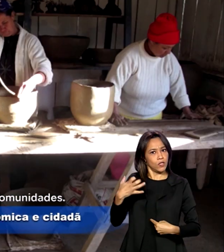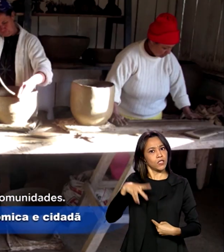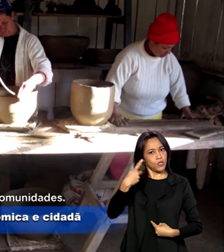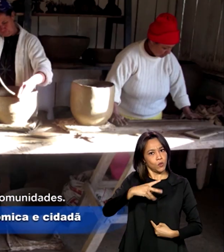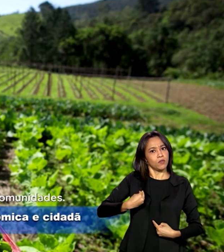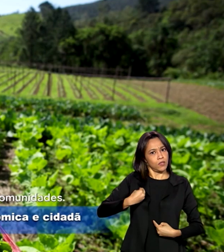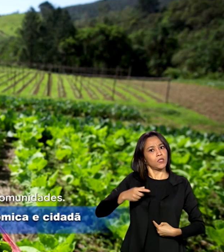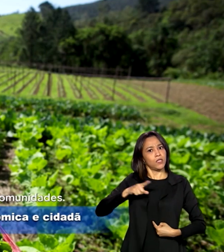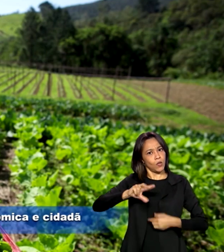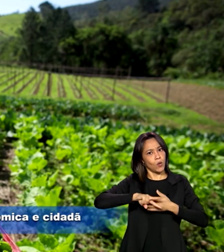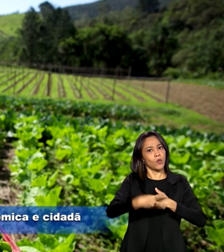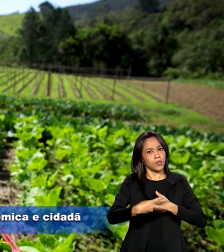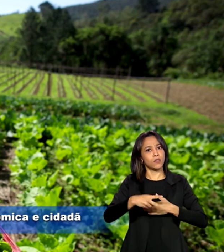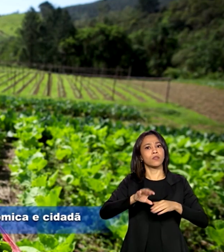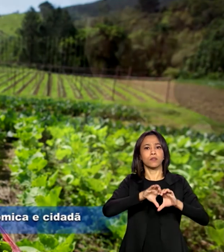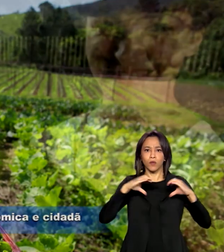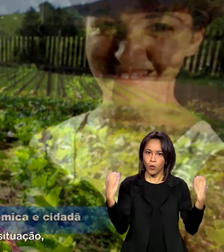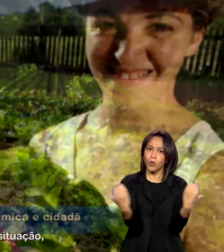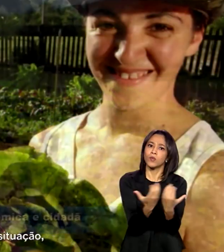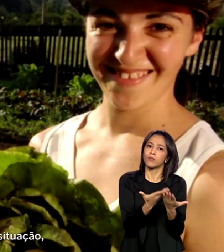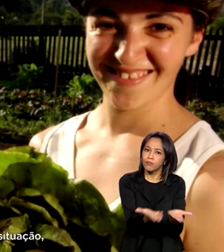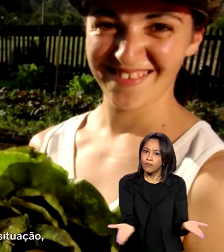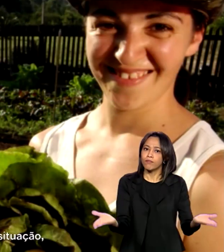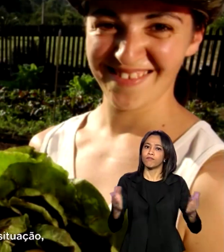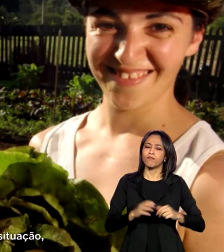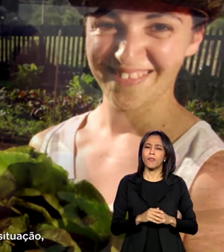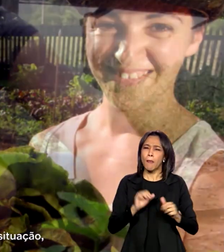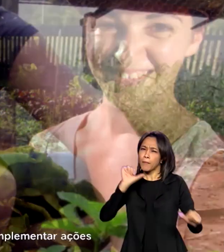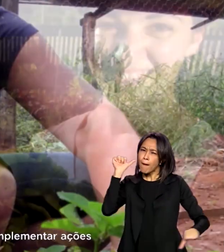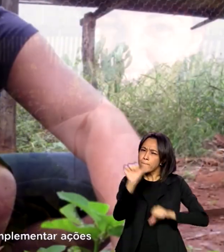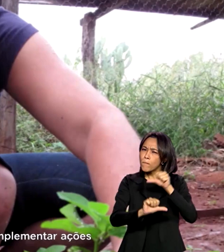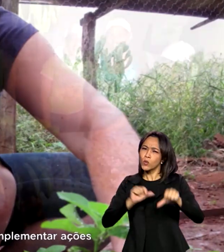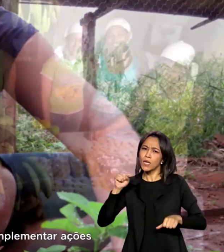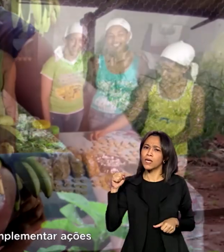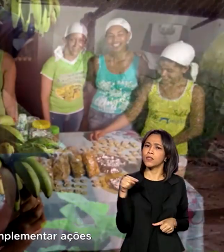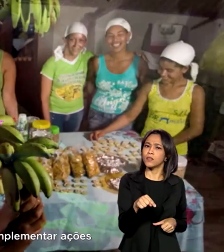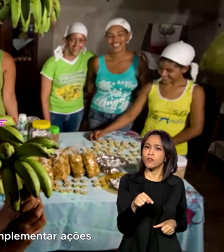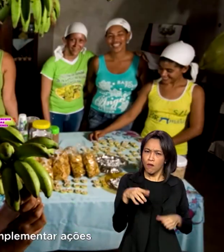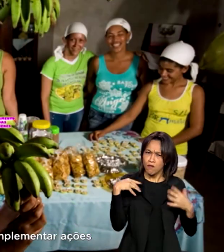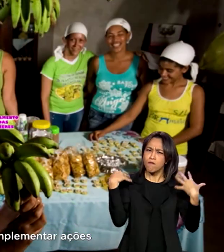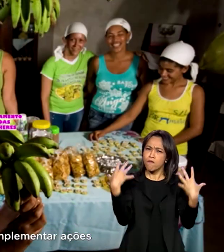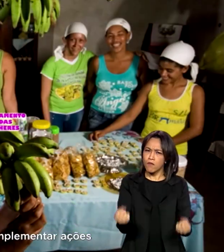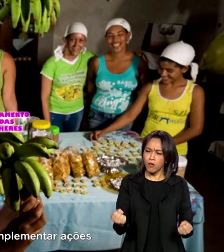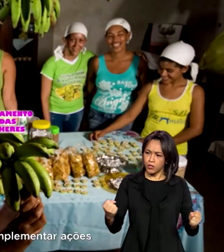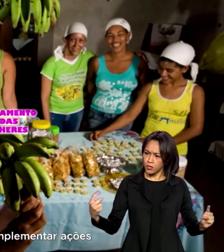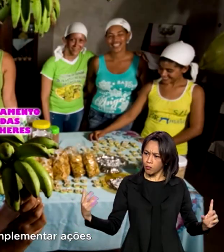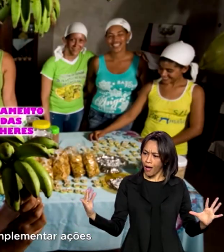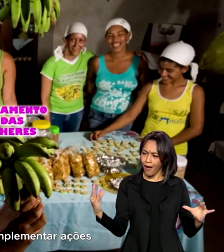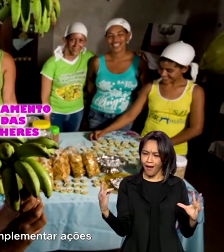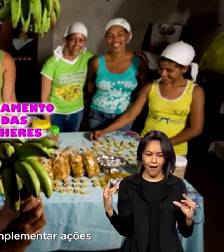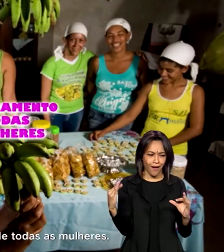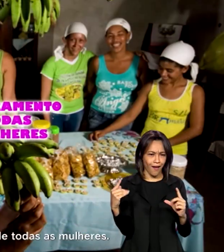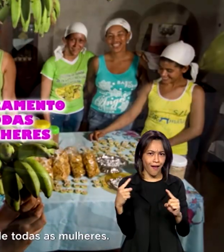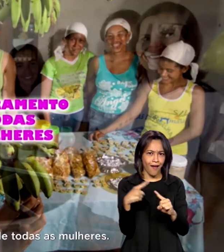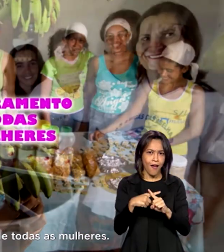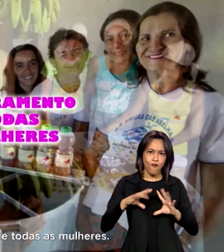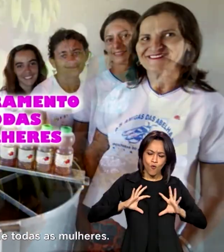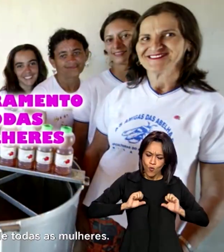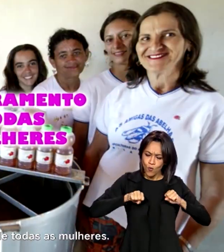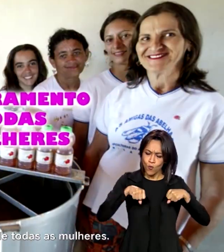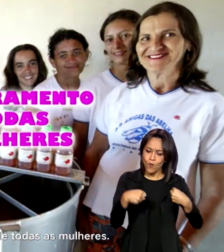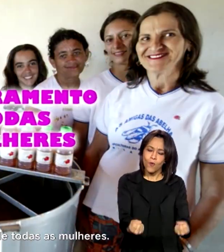de suas comunidades. Para mudar essa situação, vamos somar forças para implementar ações